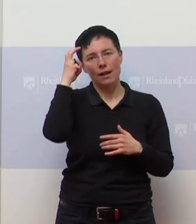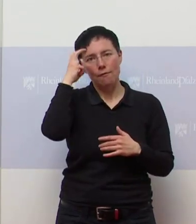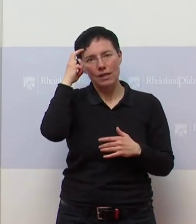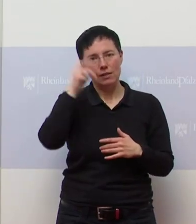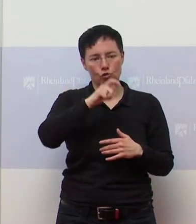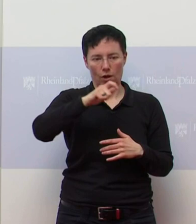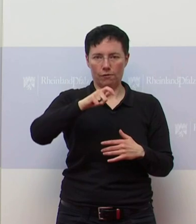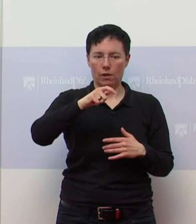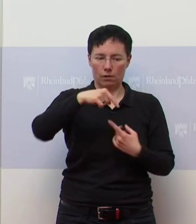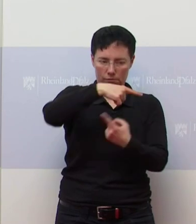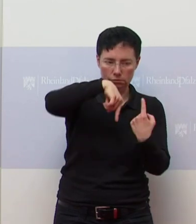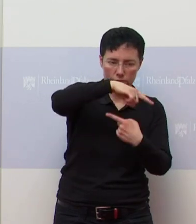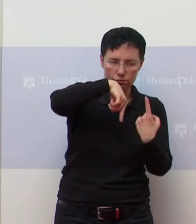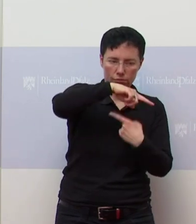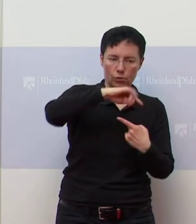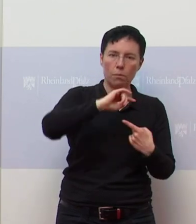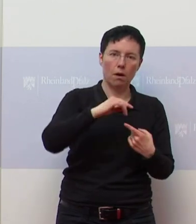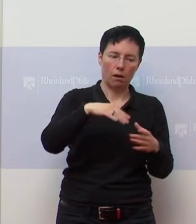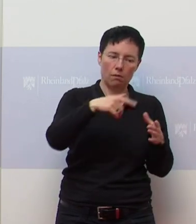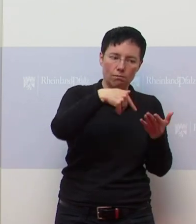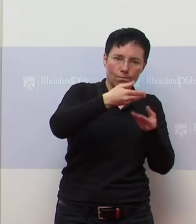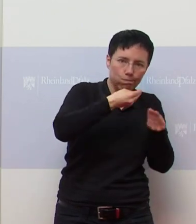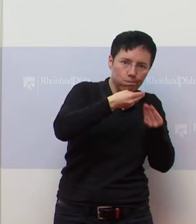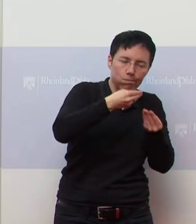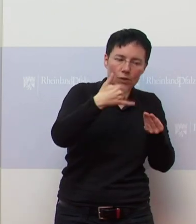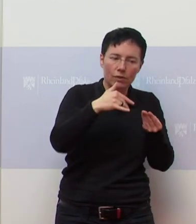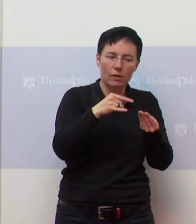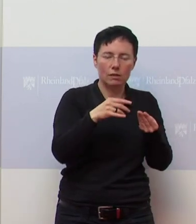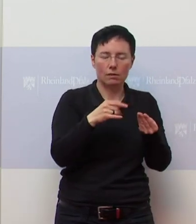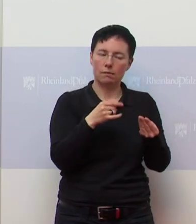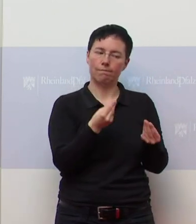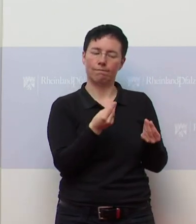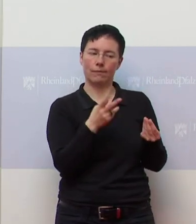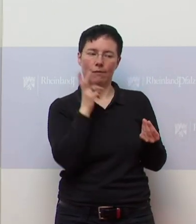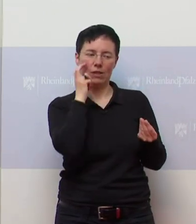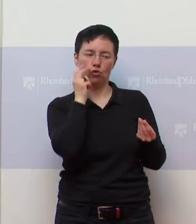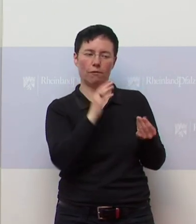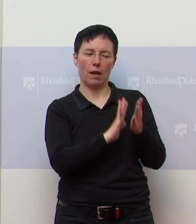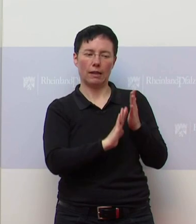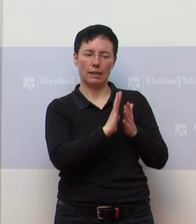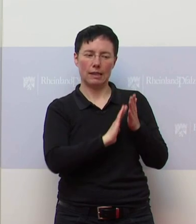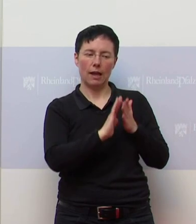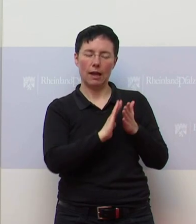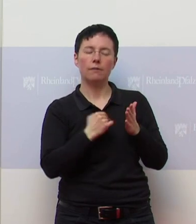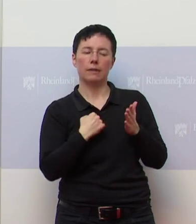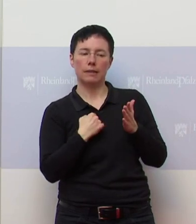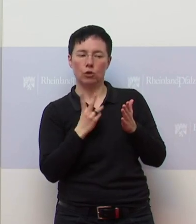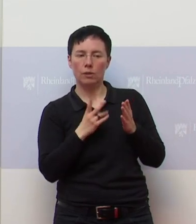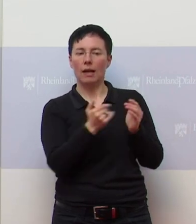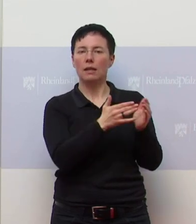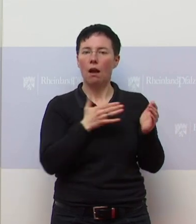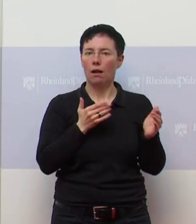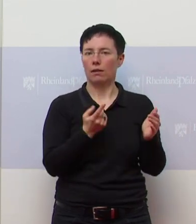dem internen Bereich haben wir ja noch mal Wissenschaftler angehört, was die uns da erzählt haben. Das ist wirklich nachgewiesen in Irland,